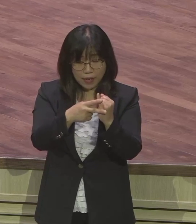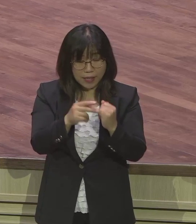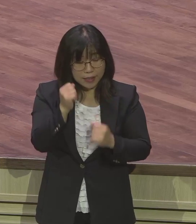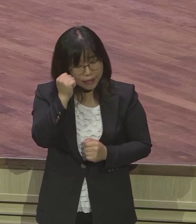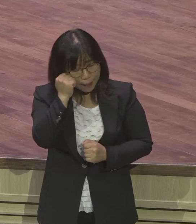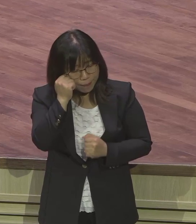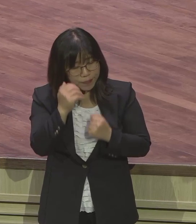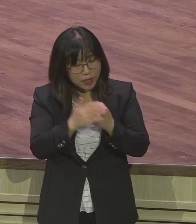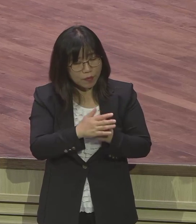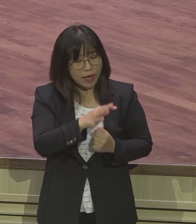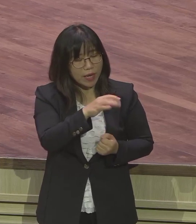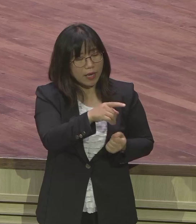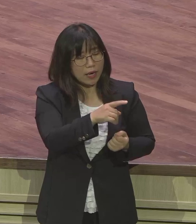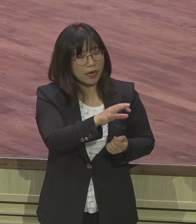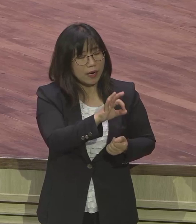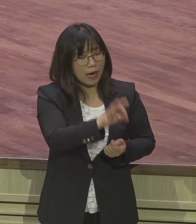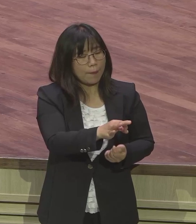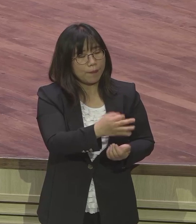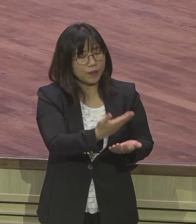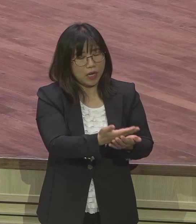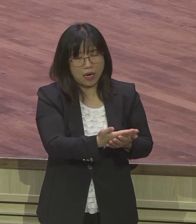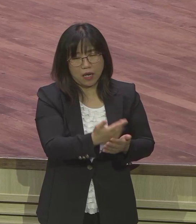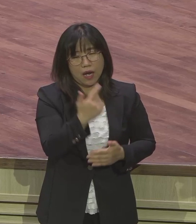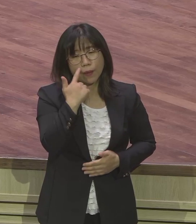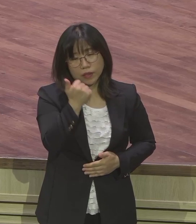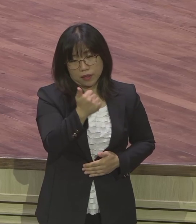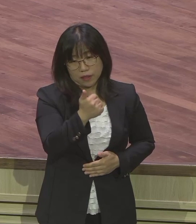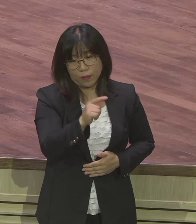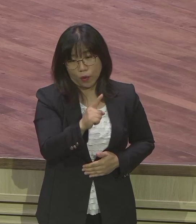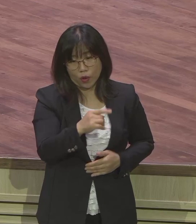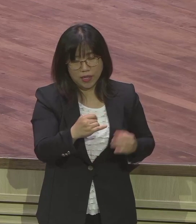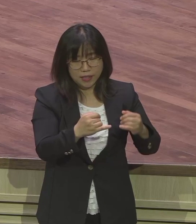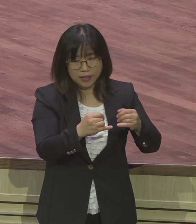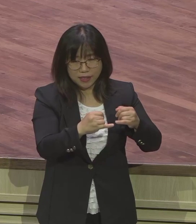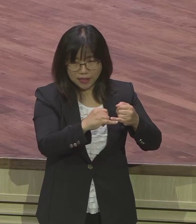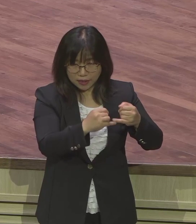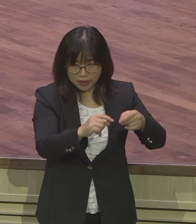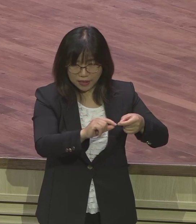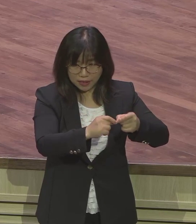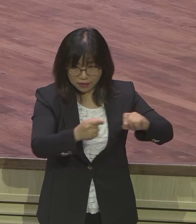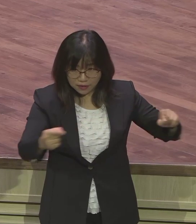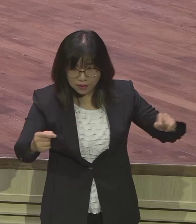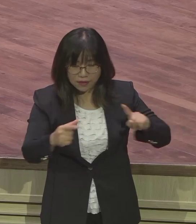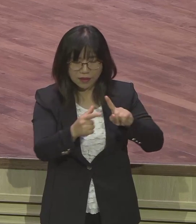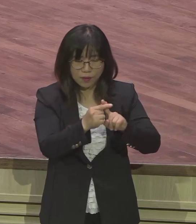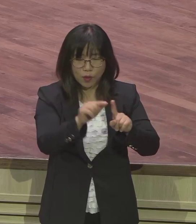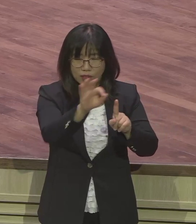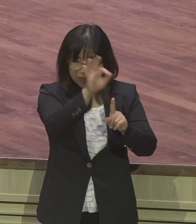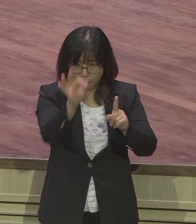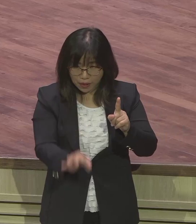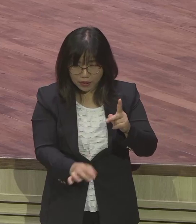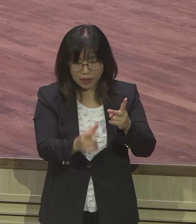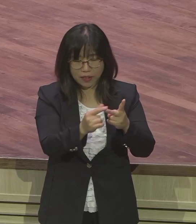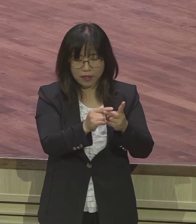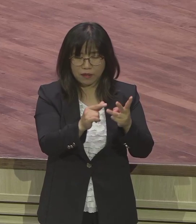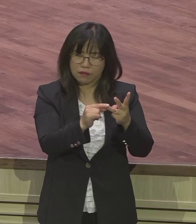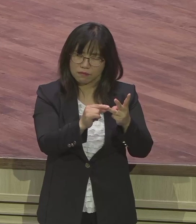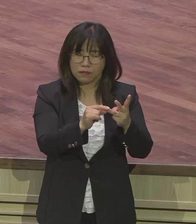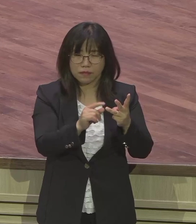겁니다 이것 가지고 죽음의 상황을 피해요 이런 모습을 볼 때 다말은 자신이 유다의 시를 받게 되면